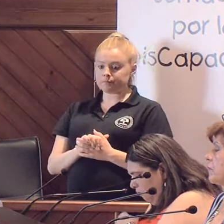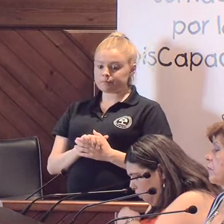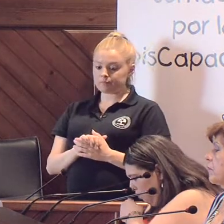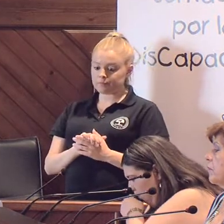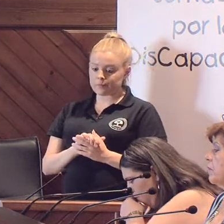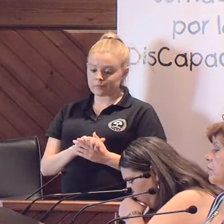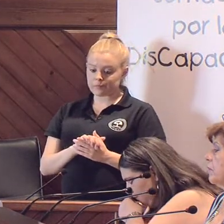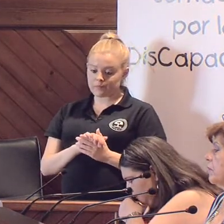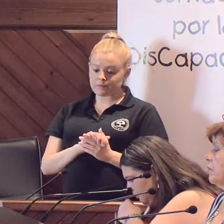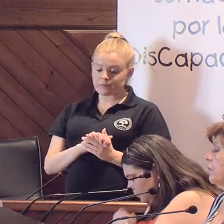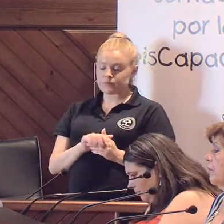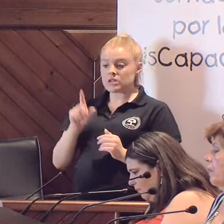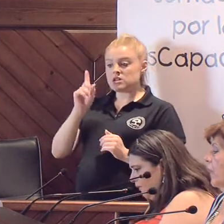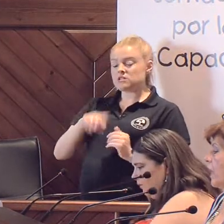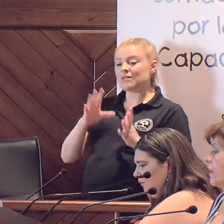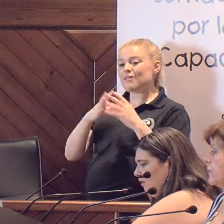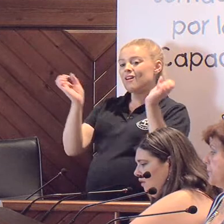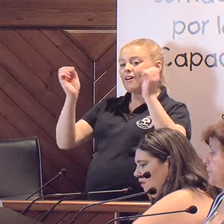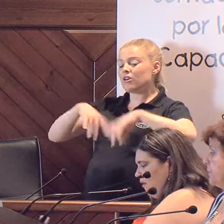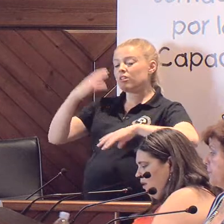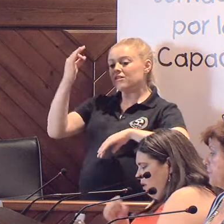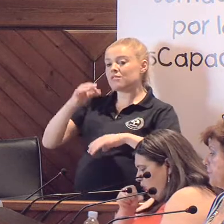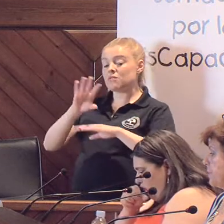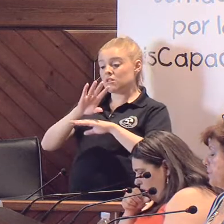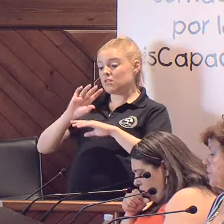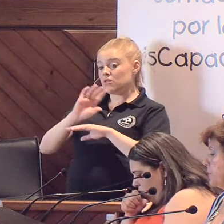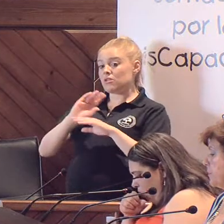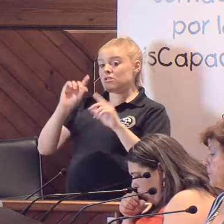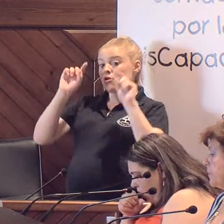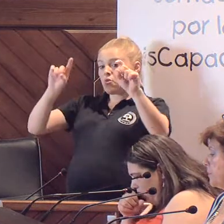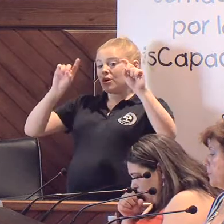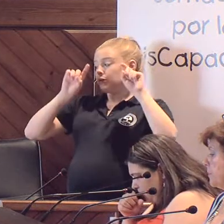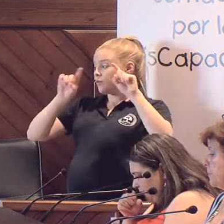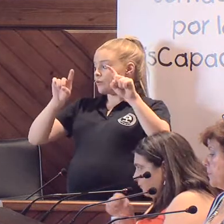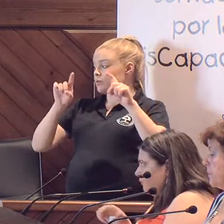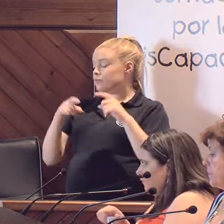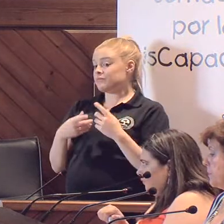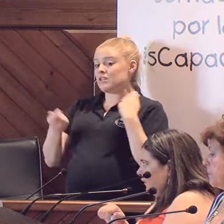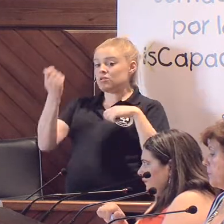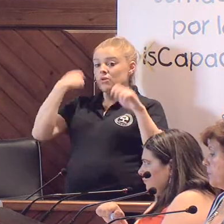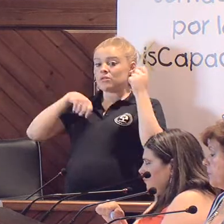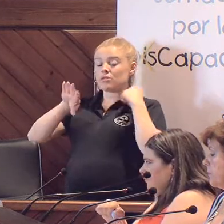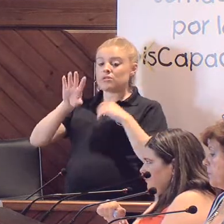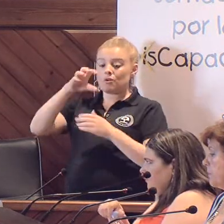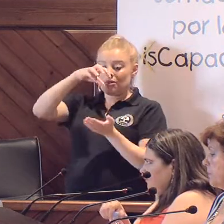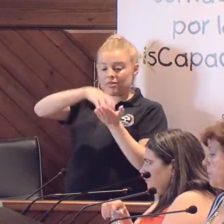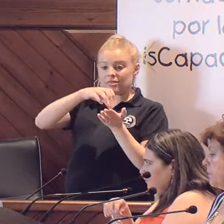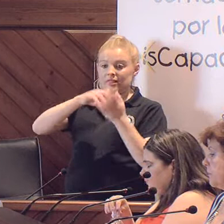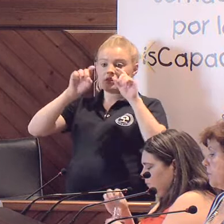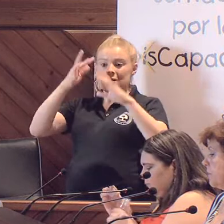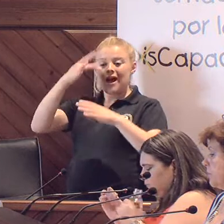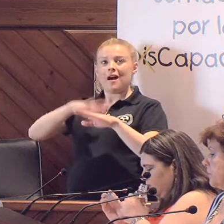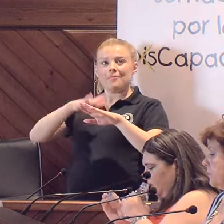se deberían acordar y actuar desde la Consejería de Educación, actuaciones en centros docentes para